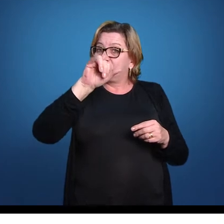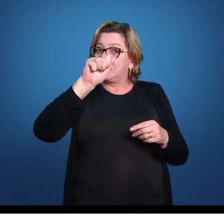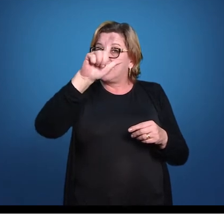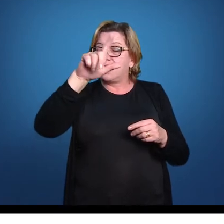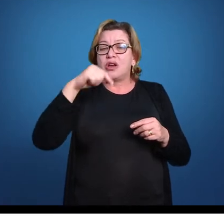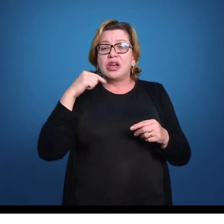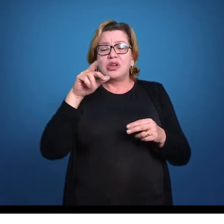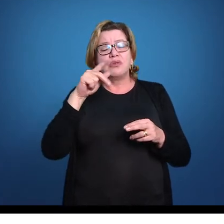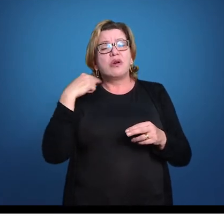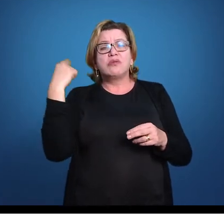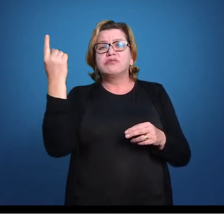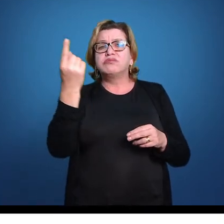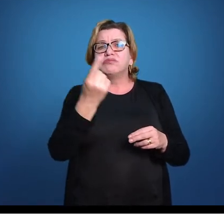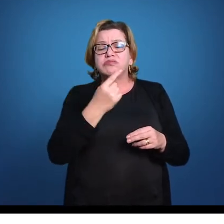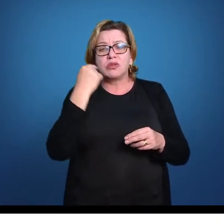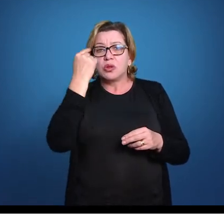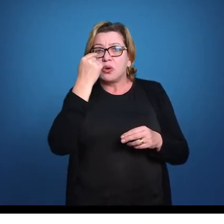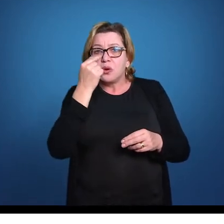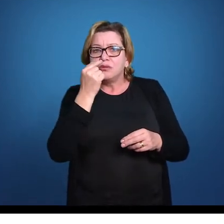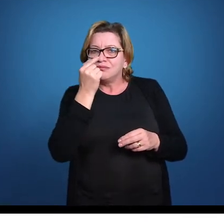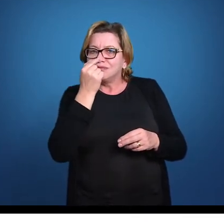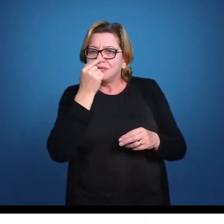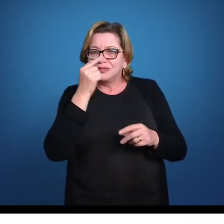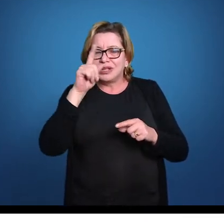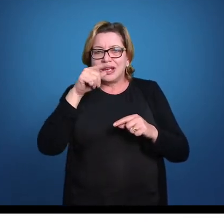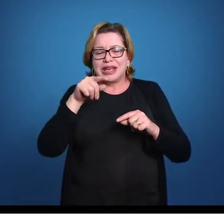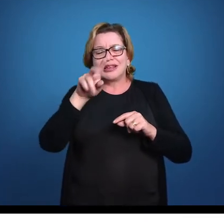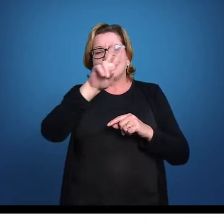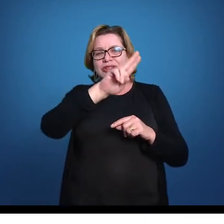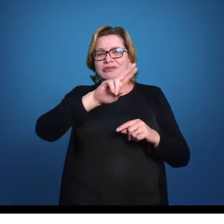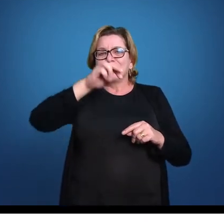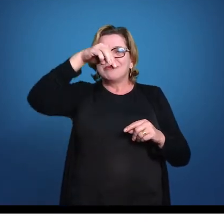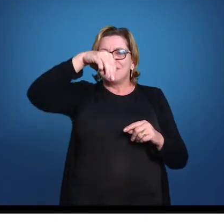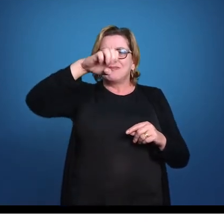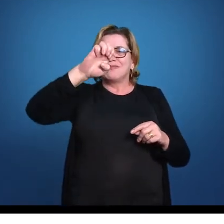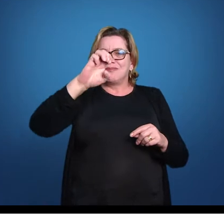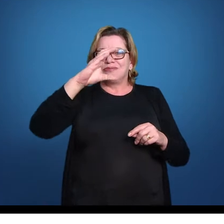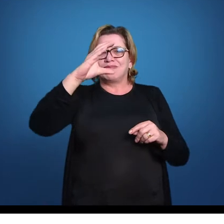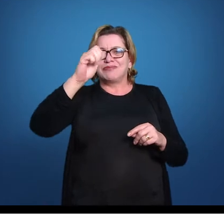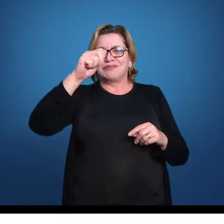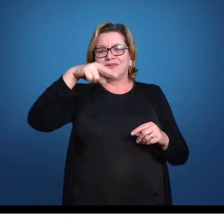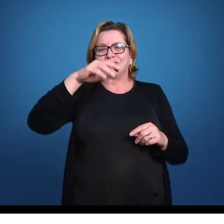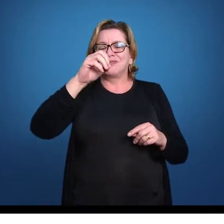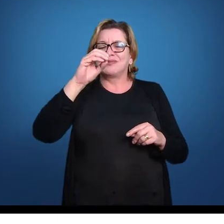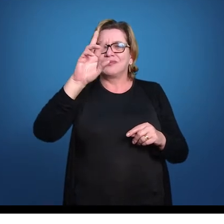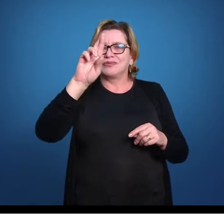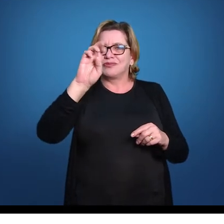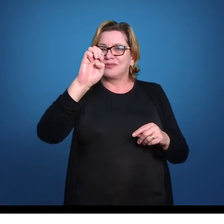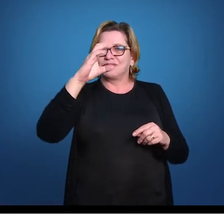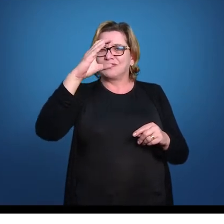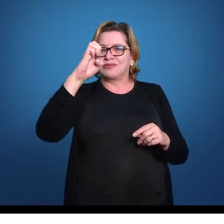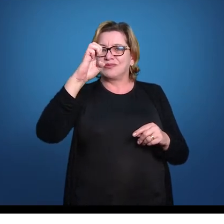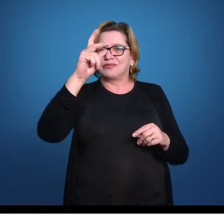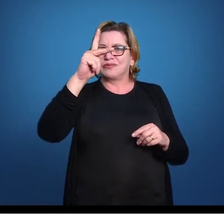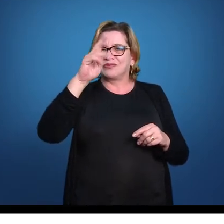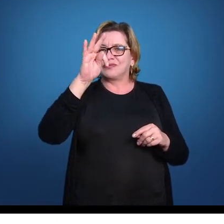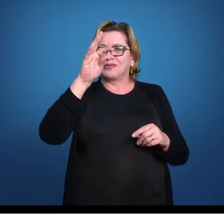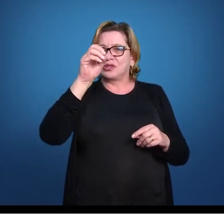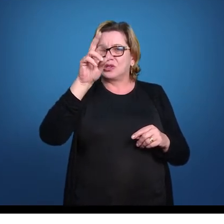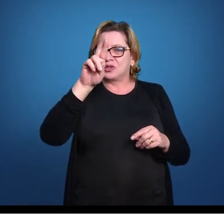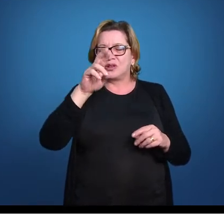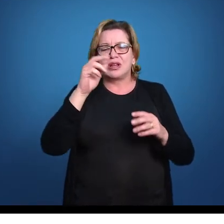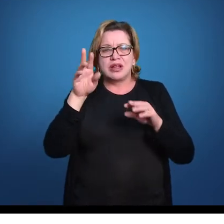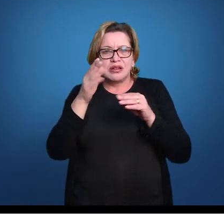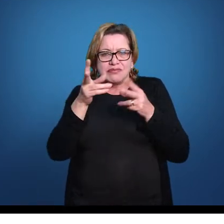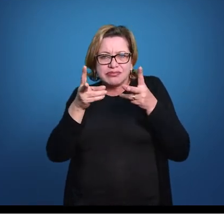mas é um órgão de um tato à distância. Então ele é um mecanorreceptor. Ele percebe a movimentação da água. Como é que é